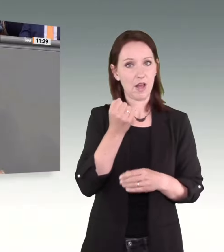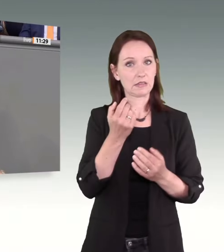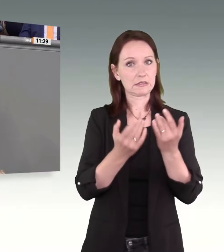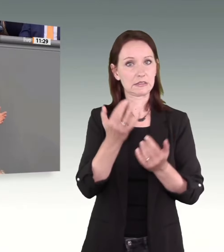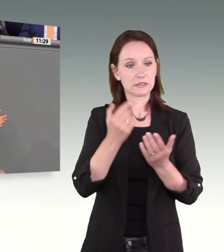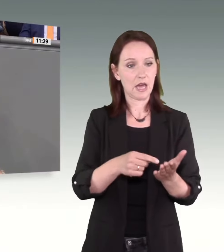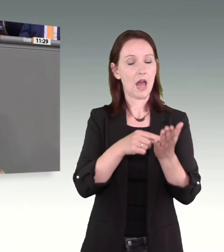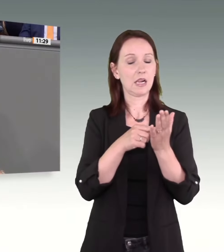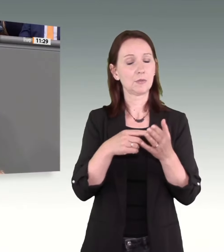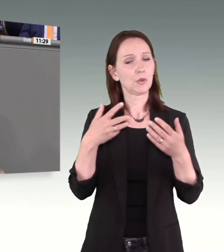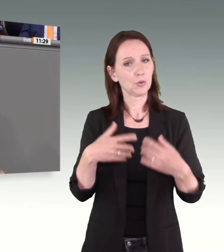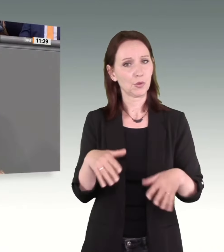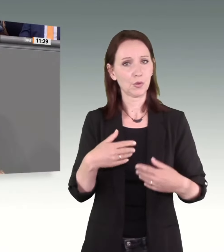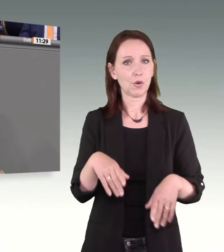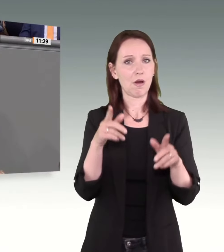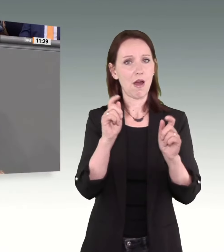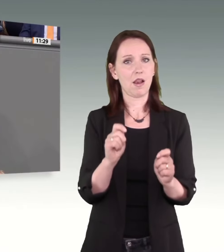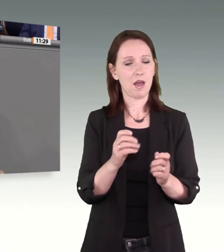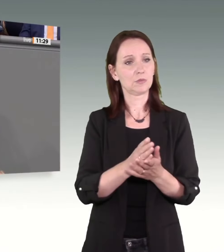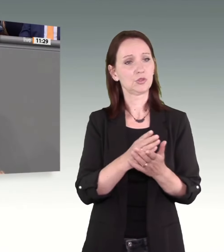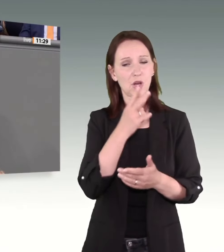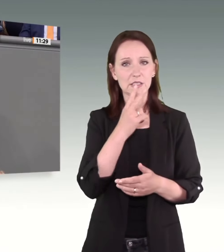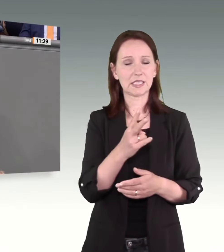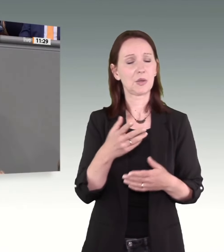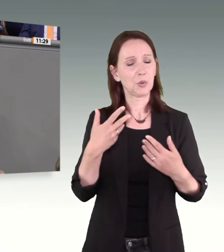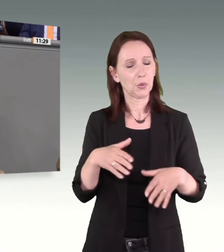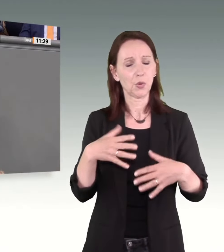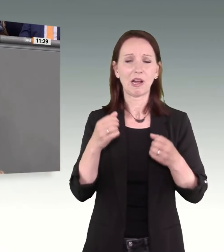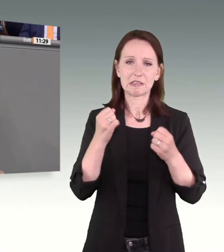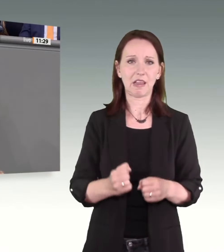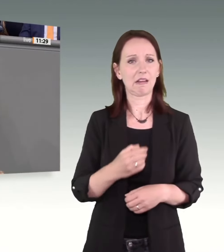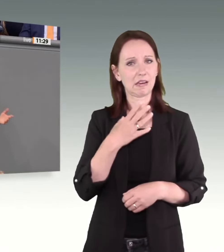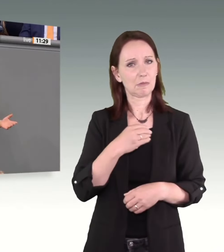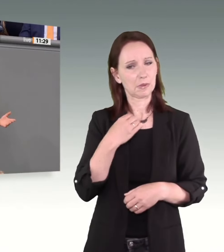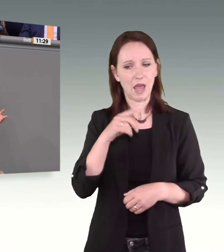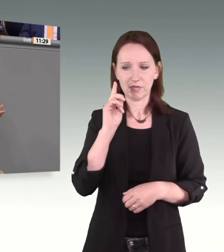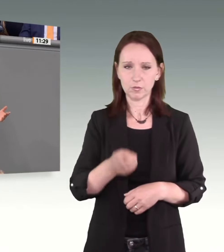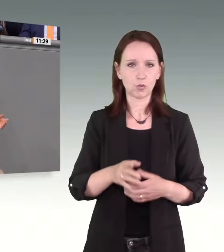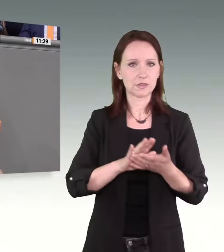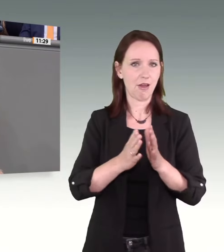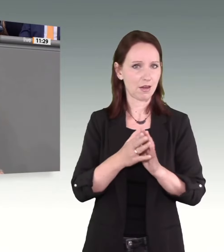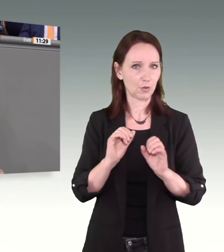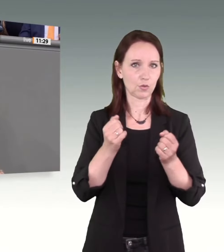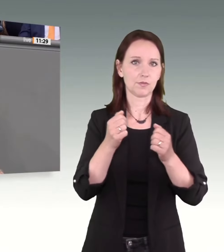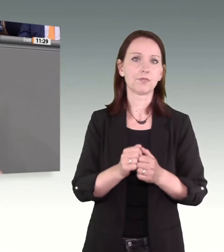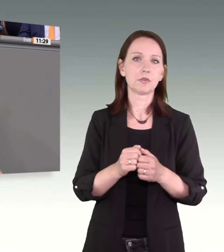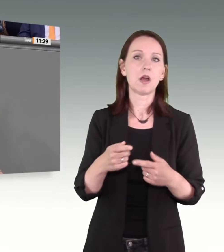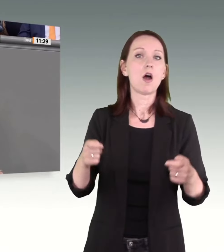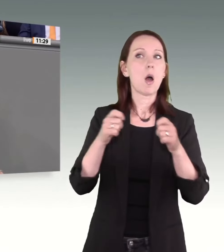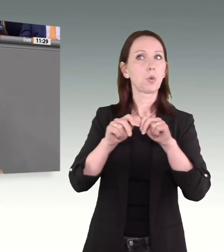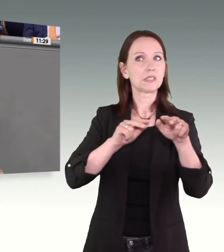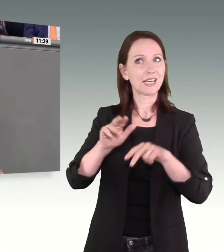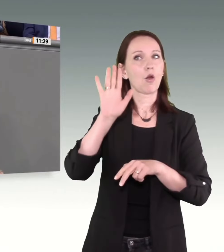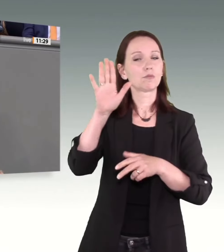den dringenden Handlungsbedarf. Die Bundesregierung hat zwar in ihrem Koalitionsvertrag viele Maßnahmen angekündigt,